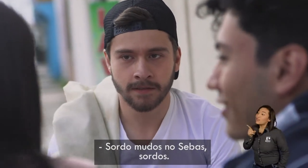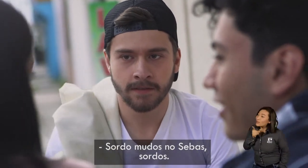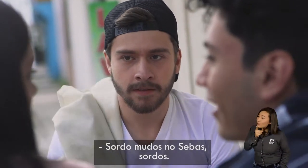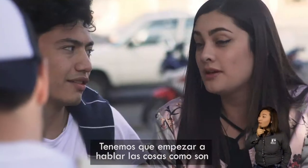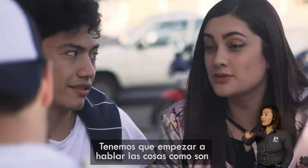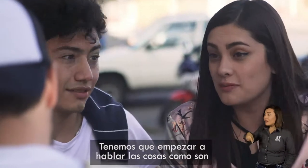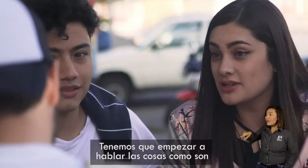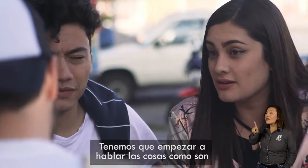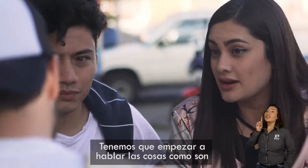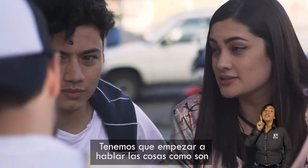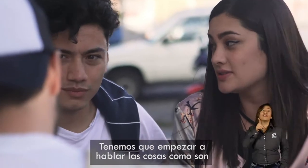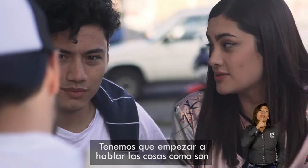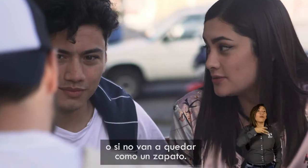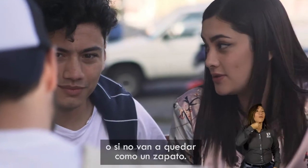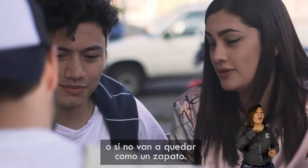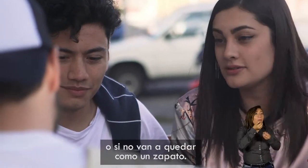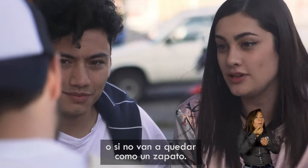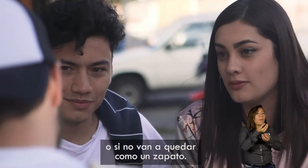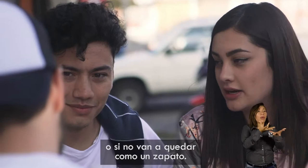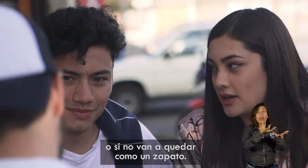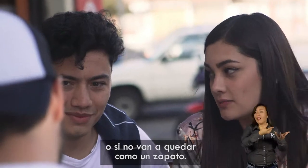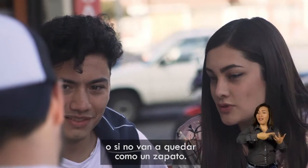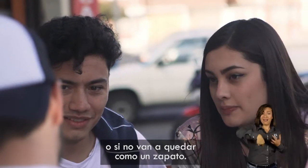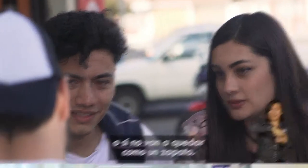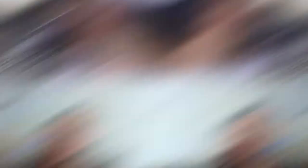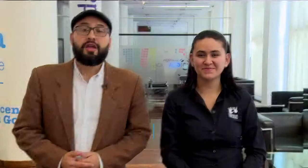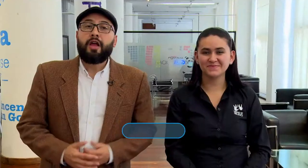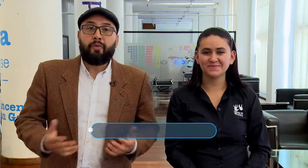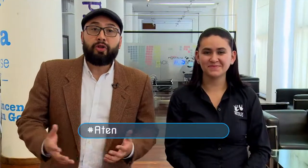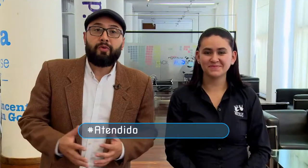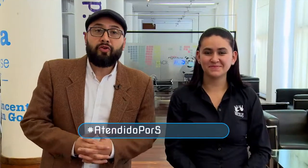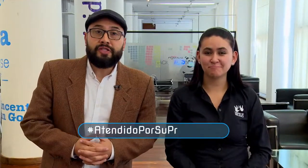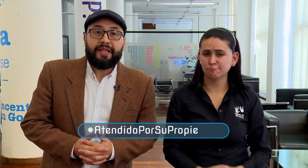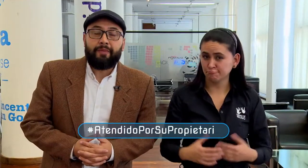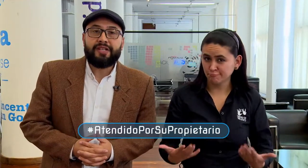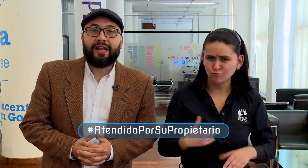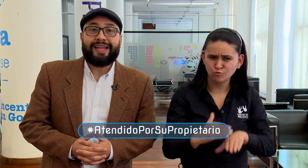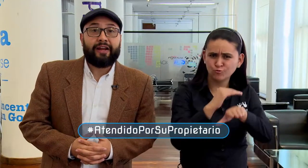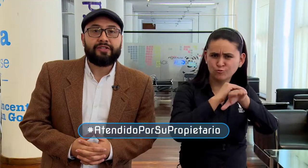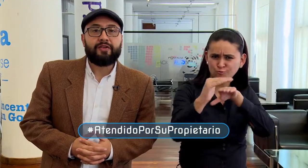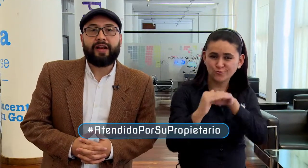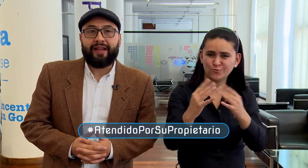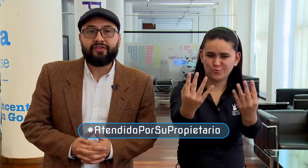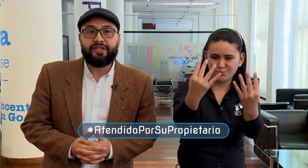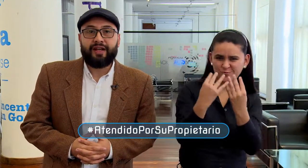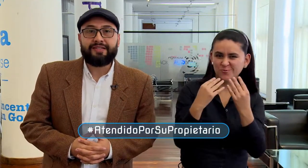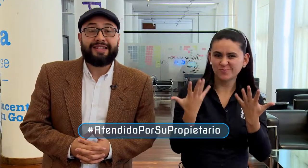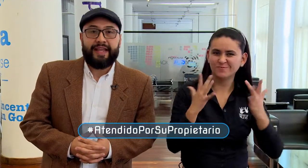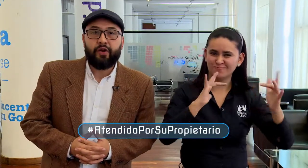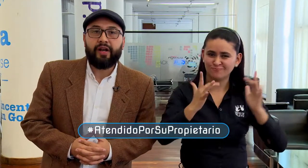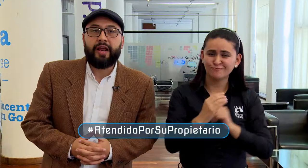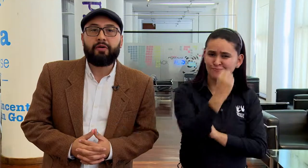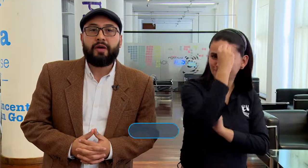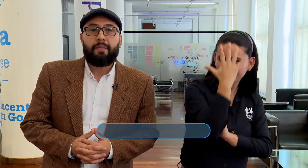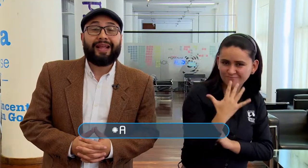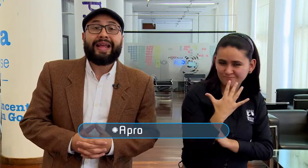sordos. Tenemos que empezar a hablar las cosas como son, o si no, van a quedar como un zapato. Por último, los invitamos a seguirnos en nuestras redes sociales del